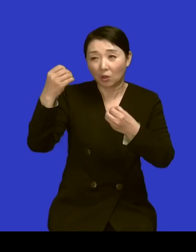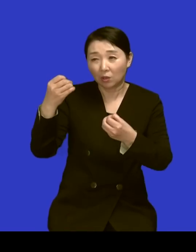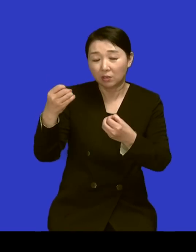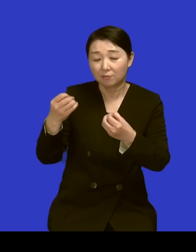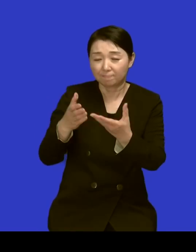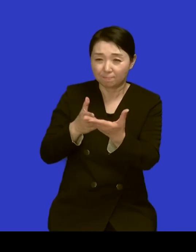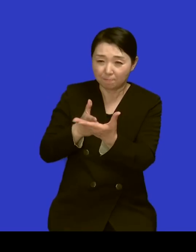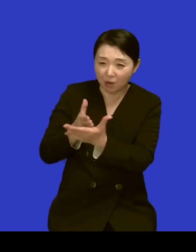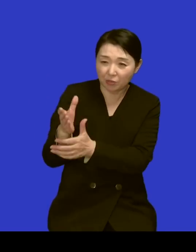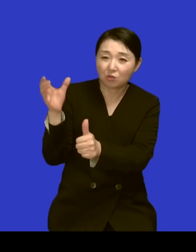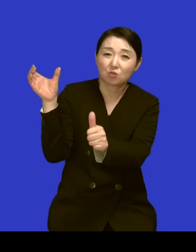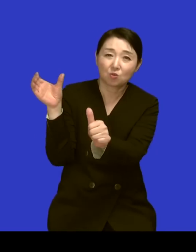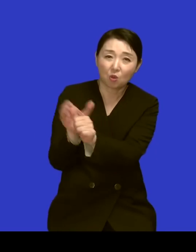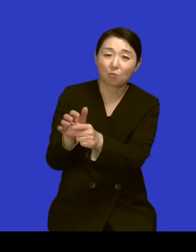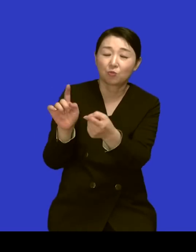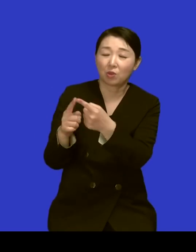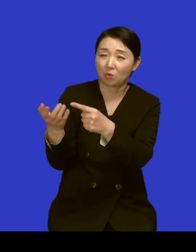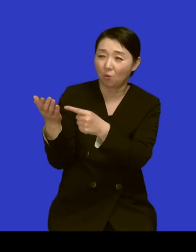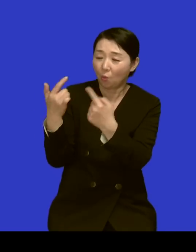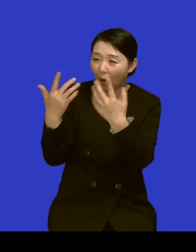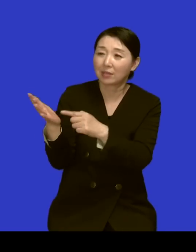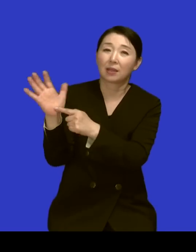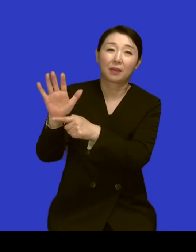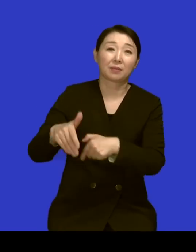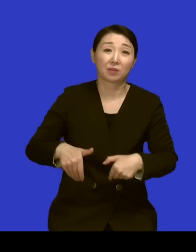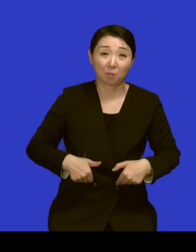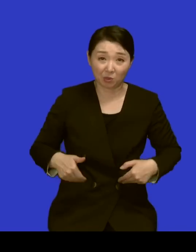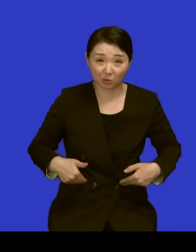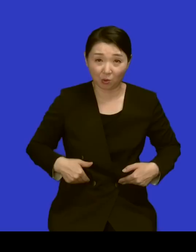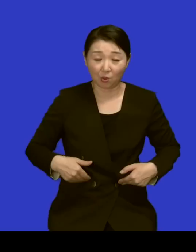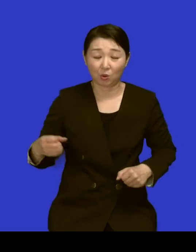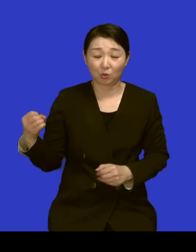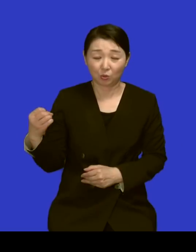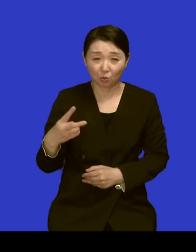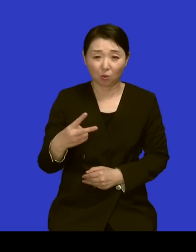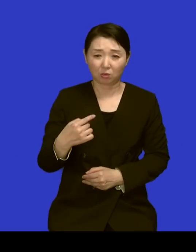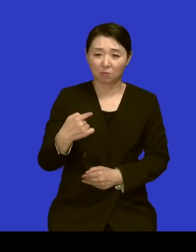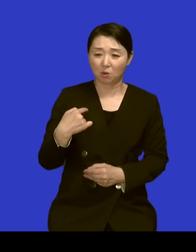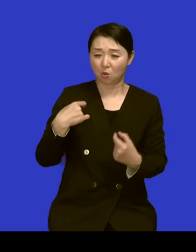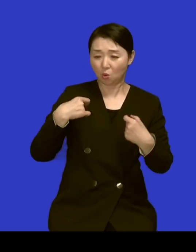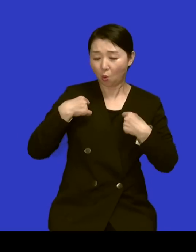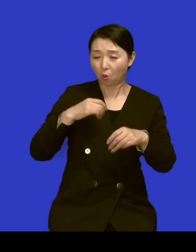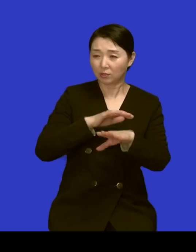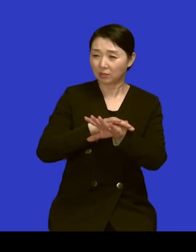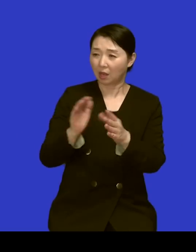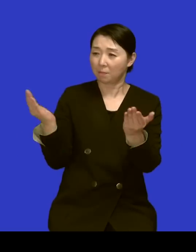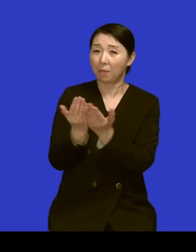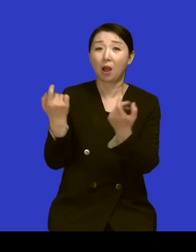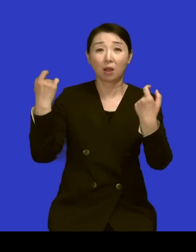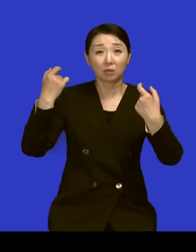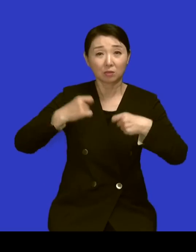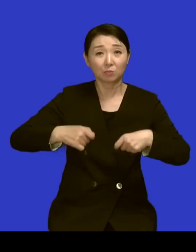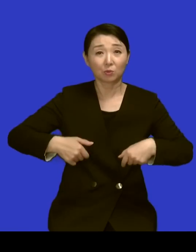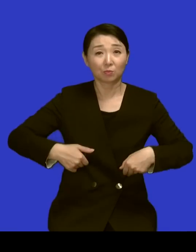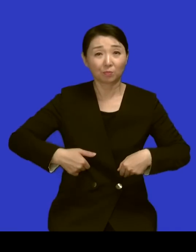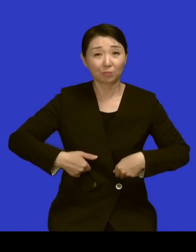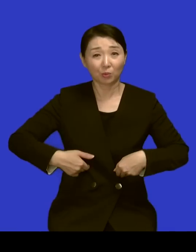충실하는 거다 네 그러면 그거는 그 역할에 맞는 옷을 잘 입어주는 게 그러지